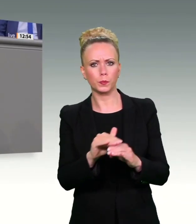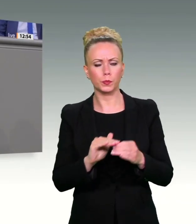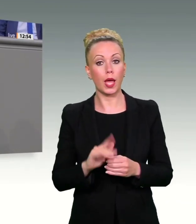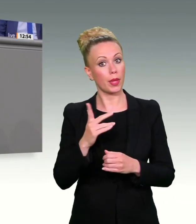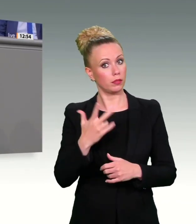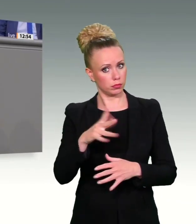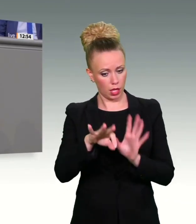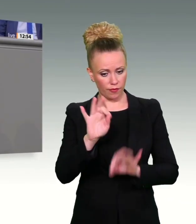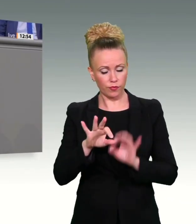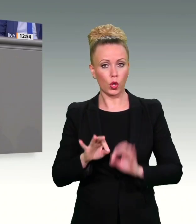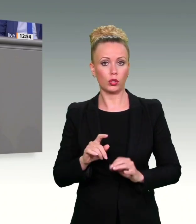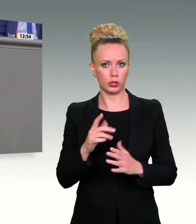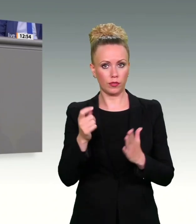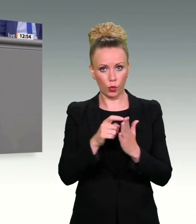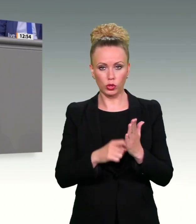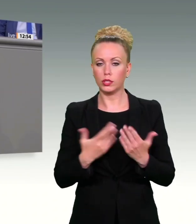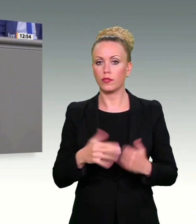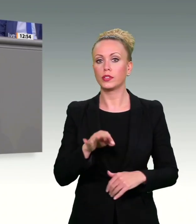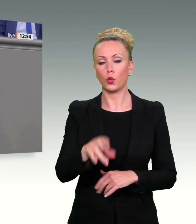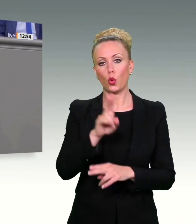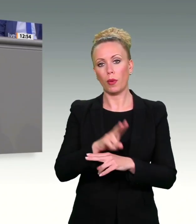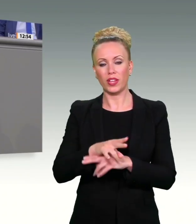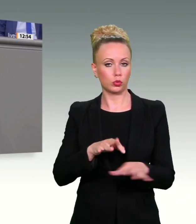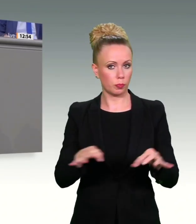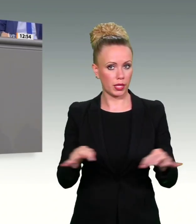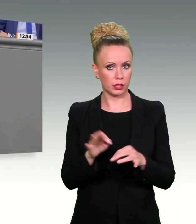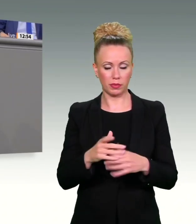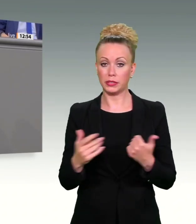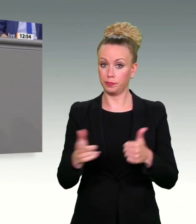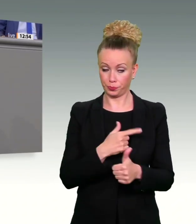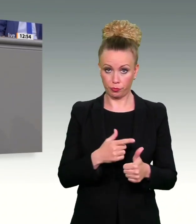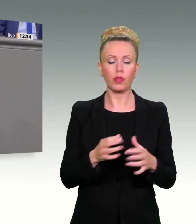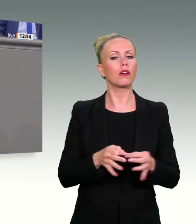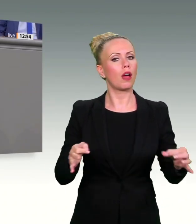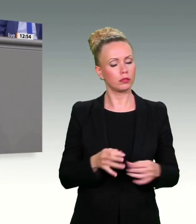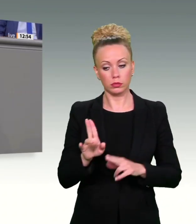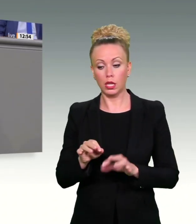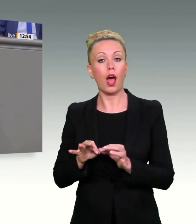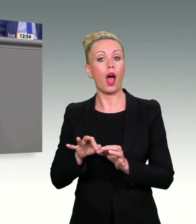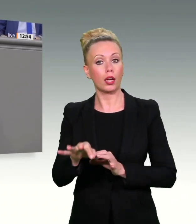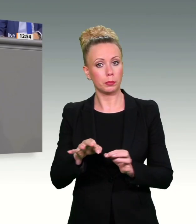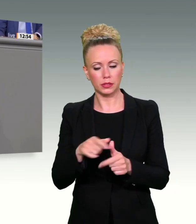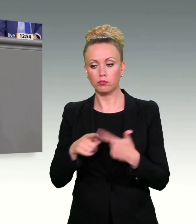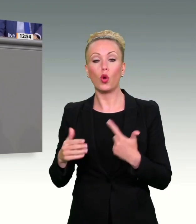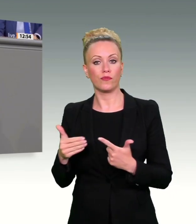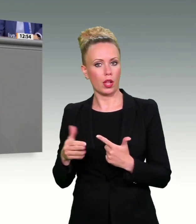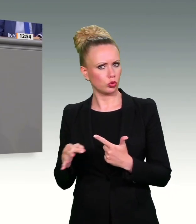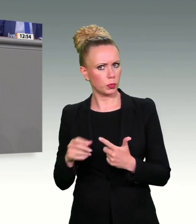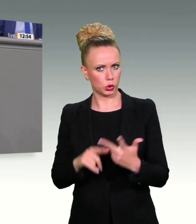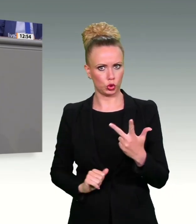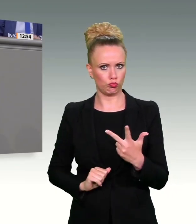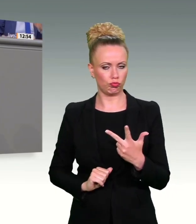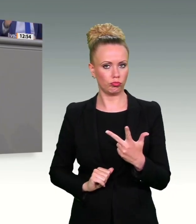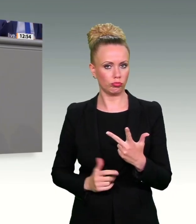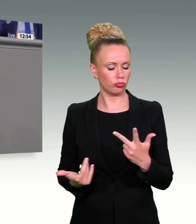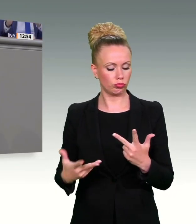Überwachungsmaßnahme muss nämlich dreierlei sein. Erstens geeignet, zweitens angemessen und drittens verhältnismäßig. Ich mache da